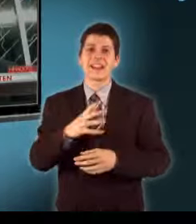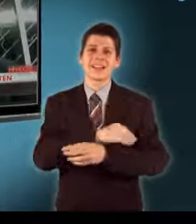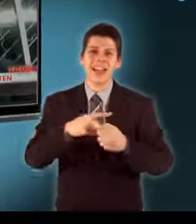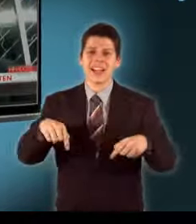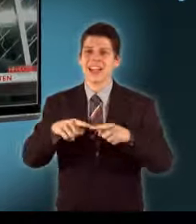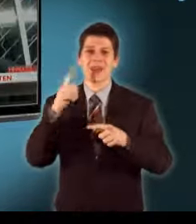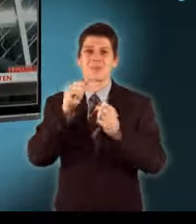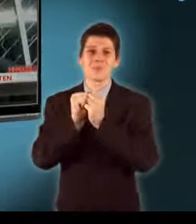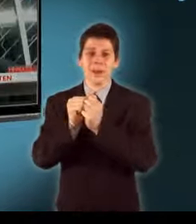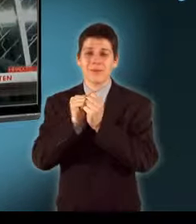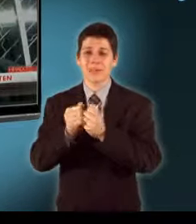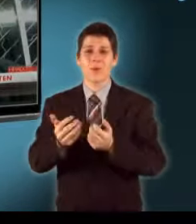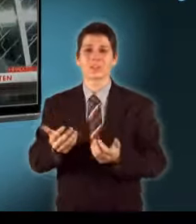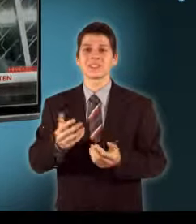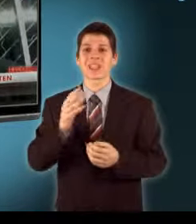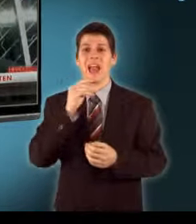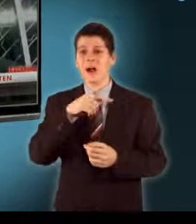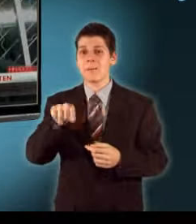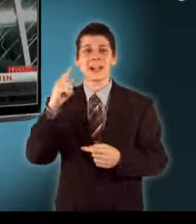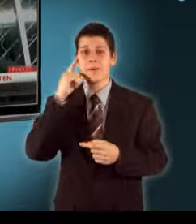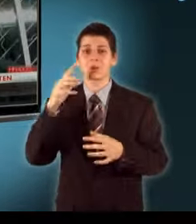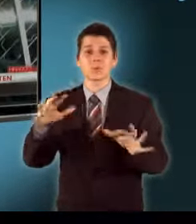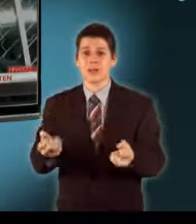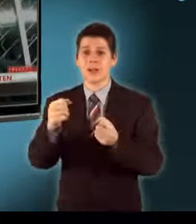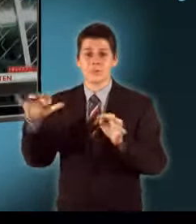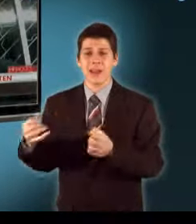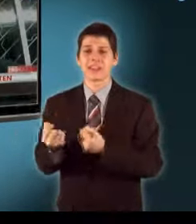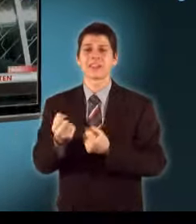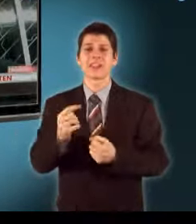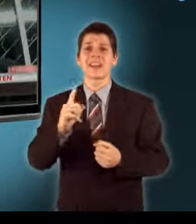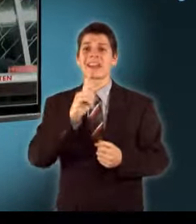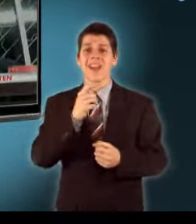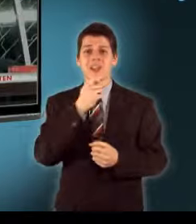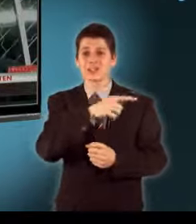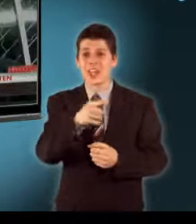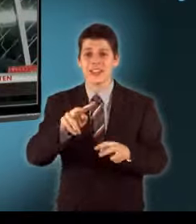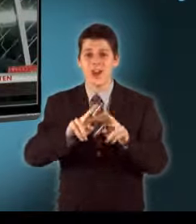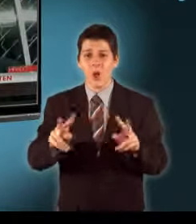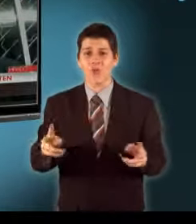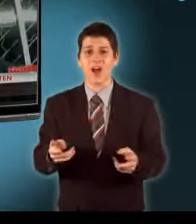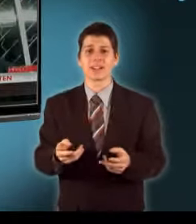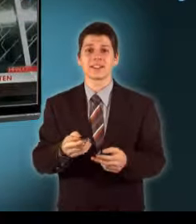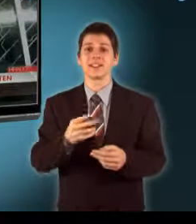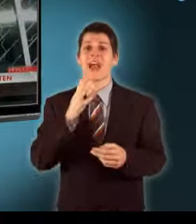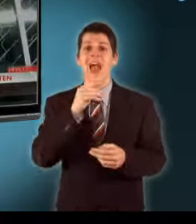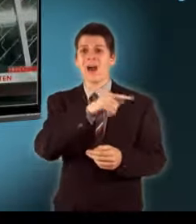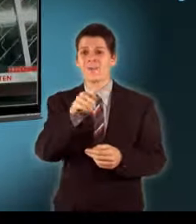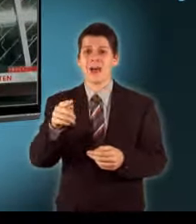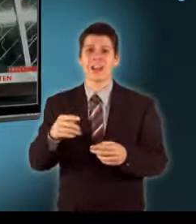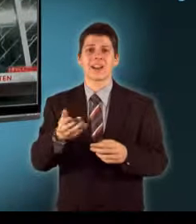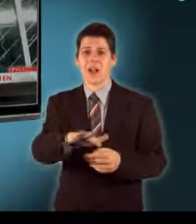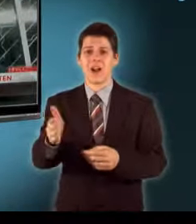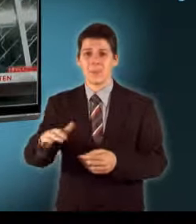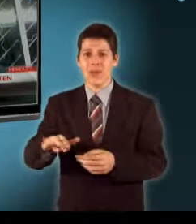megbirkózni Nem tudjuk kimenteni az embereket és étel sem jut mindenkinek Odakint emberek haldokolnak Mondja, majd